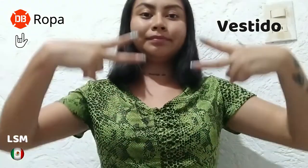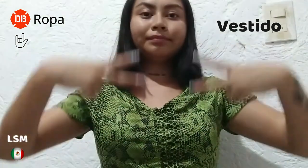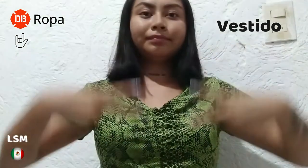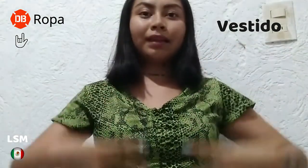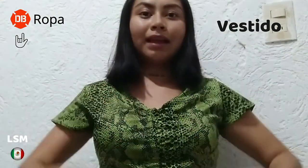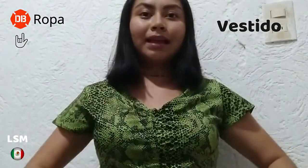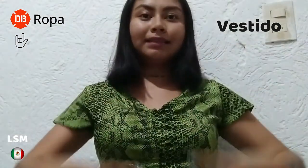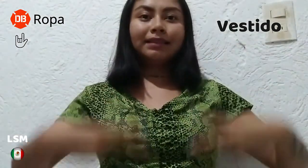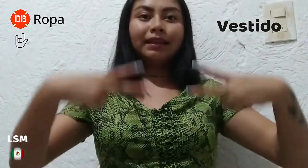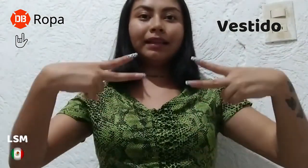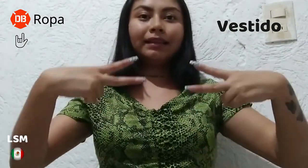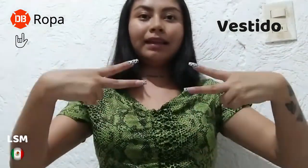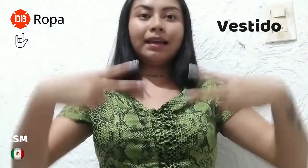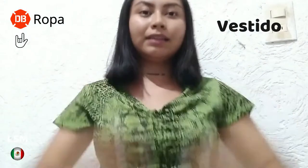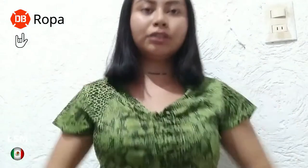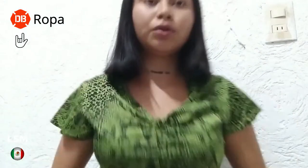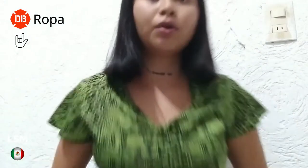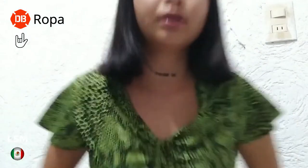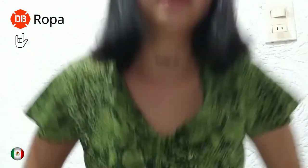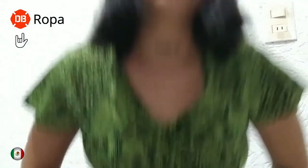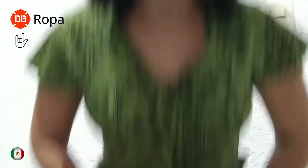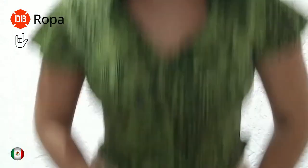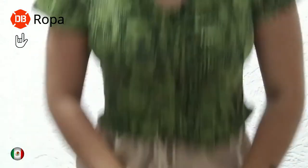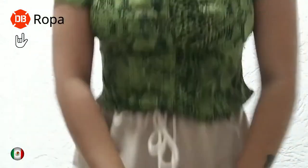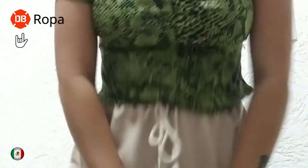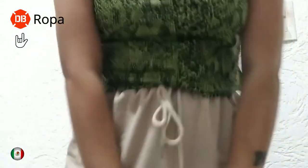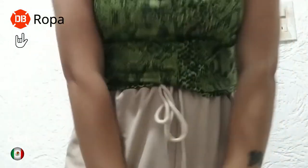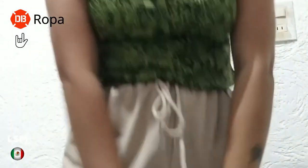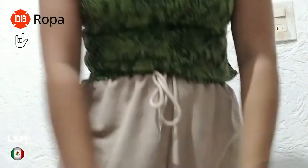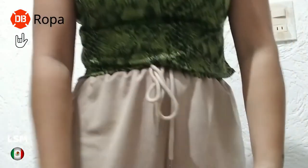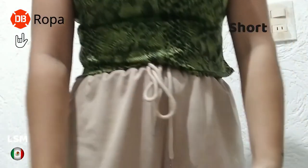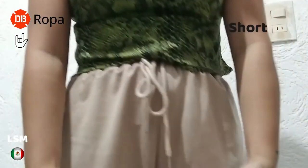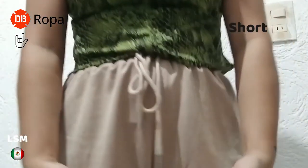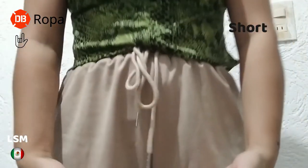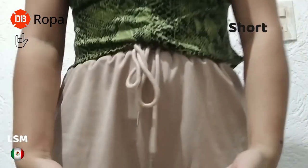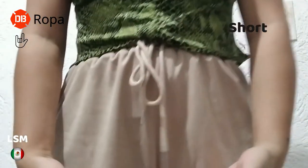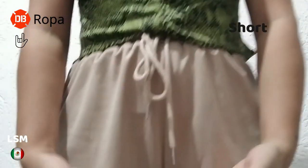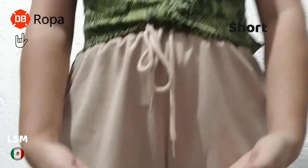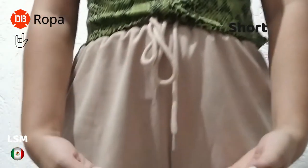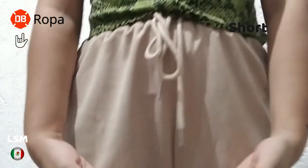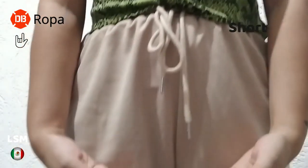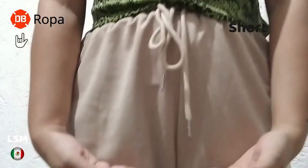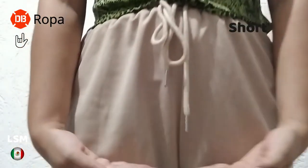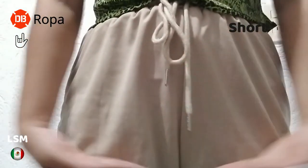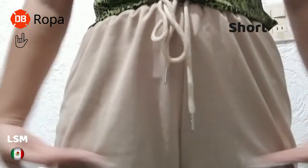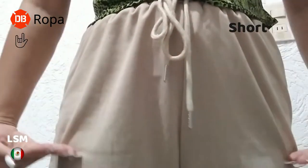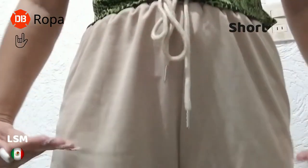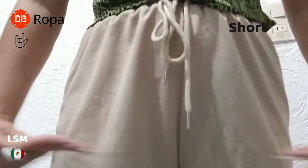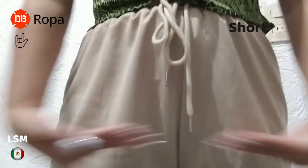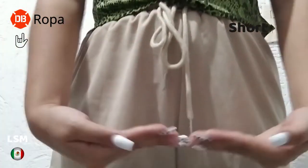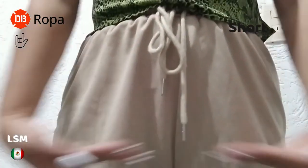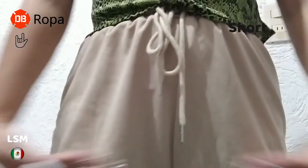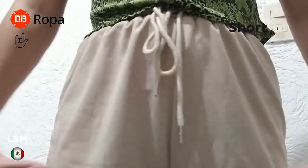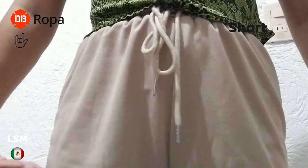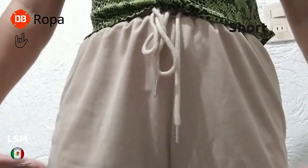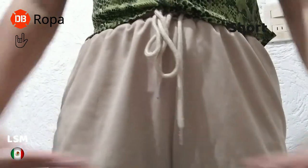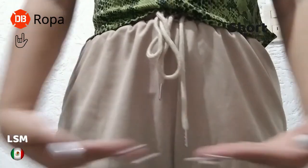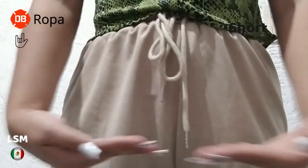El siguiente es short y lo único que vamos a hacer es remarcar de esta forma. Short.